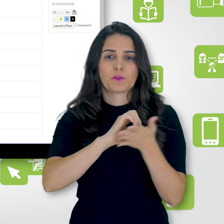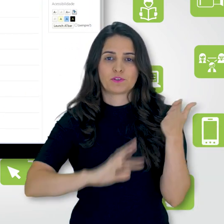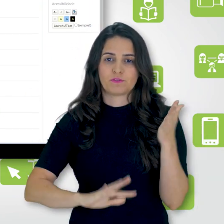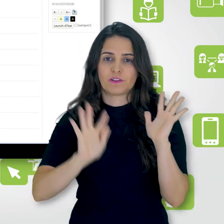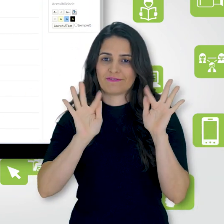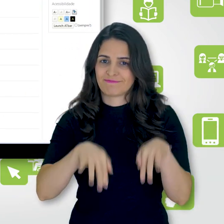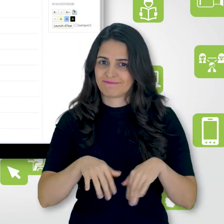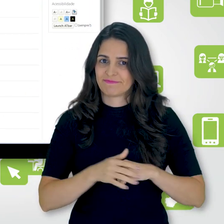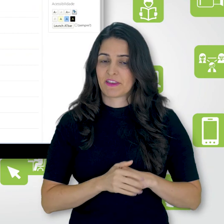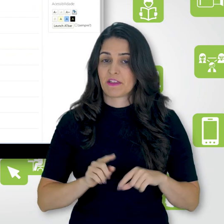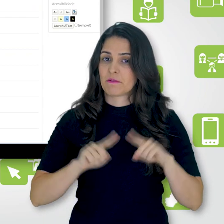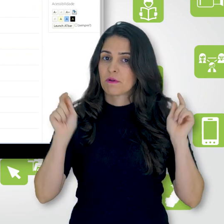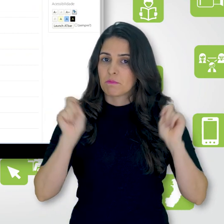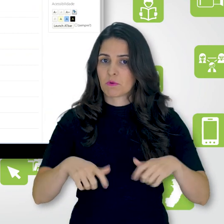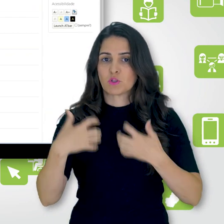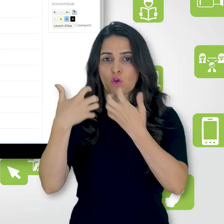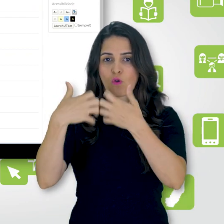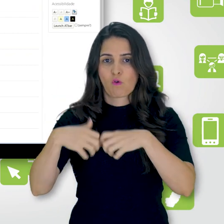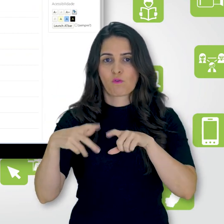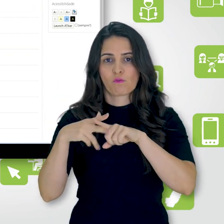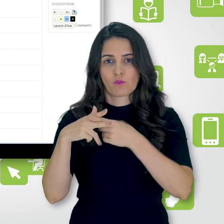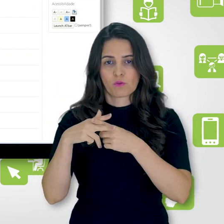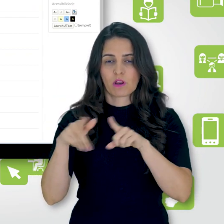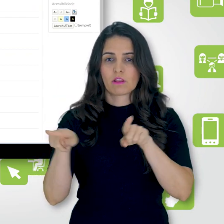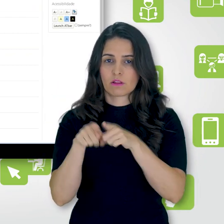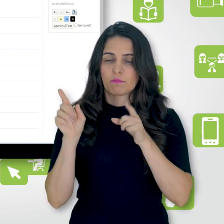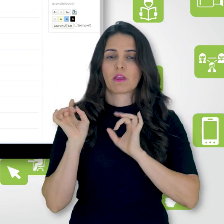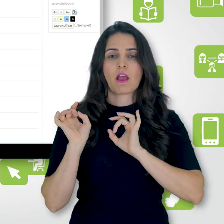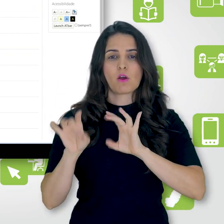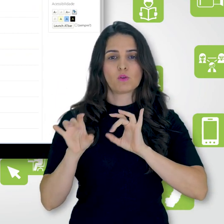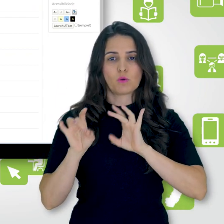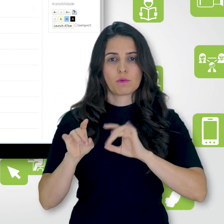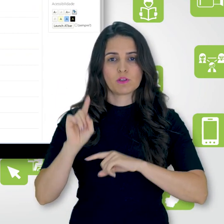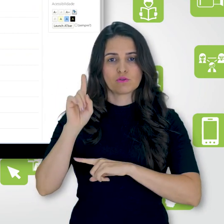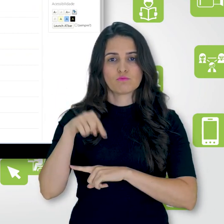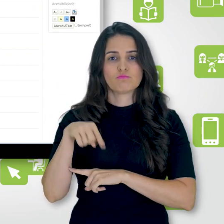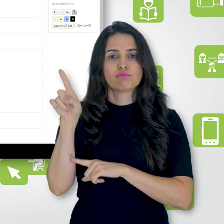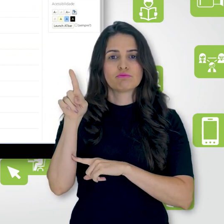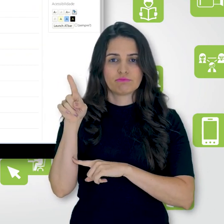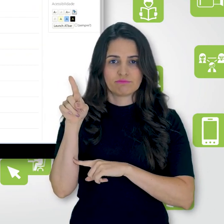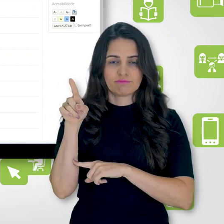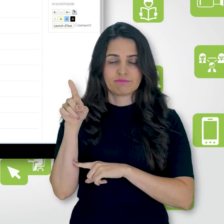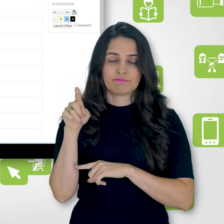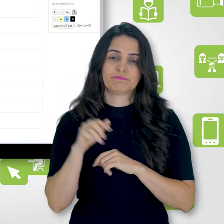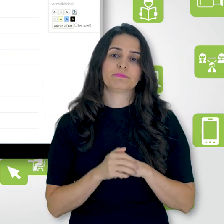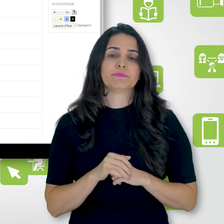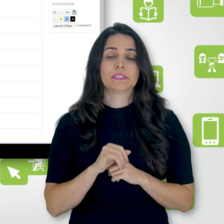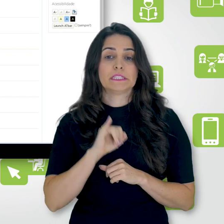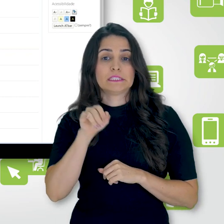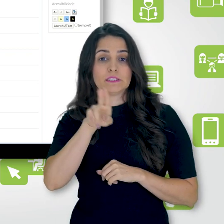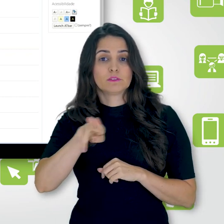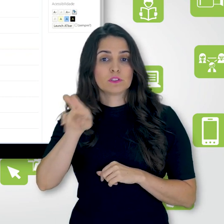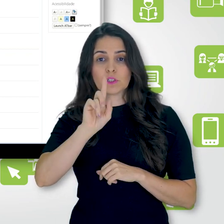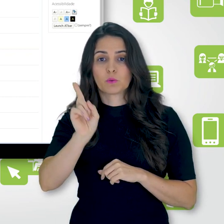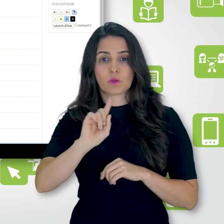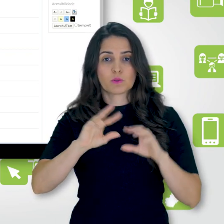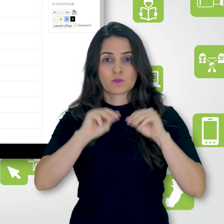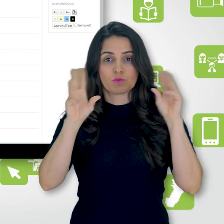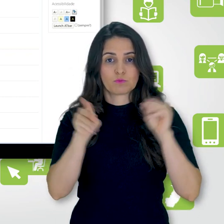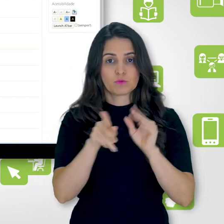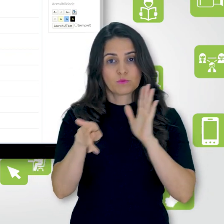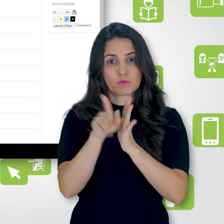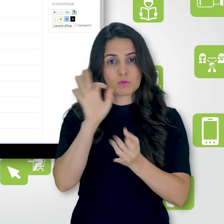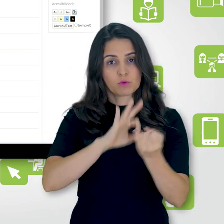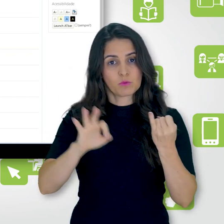eu também posso configurar para que ela seja marcada automaticamente. Porém, se você não estiver usando o Moodle do IFES,